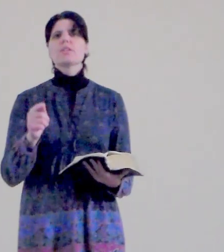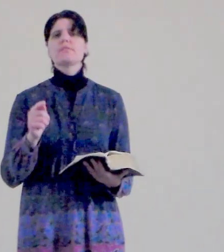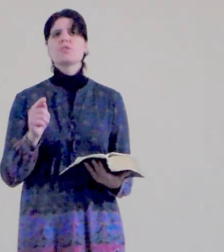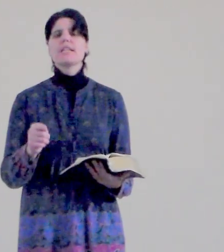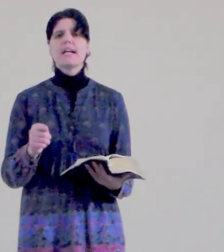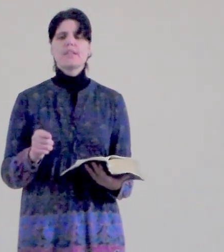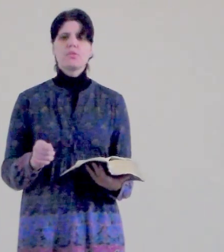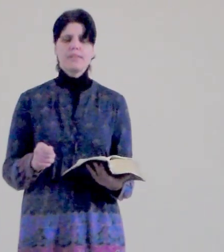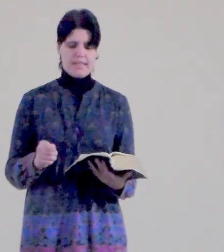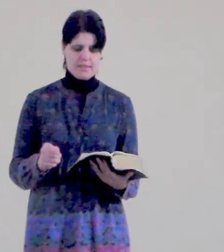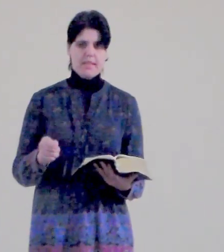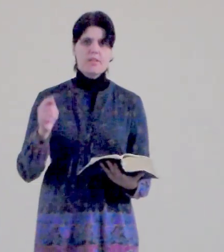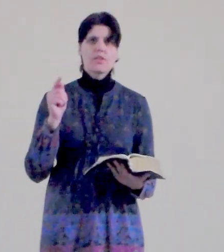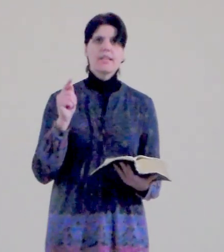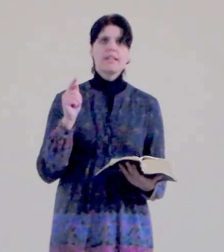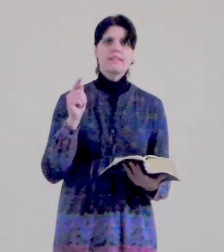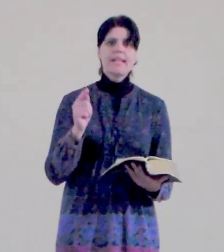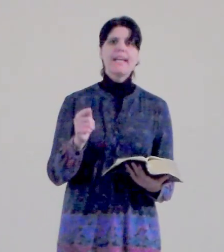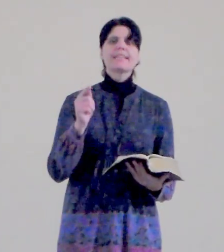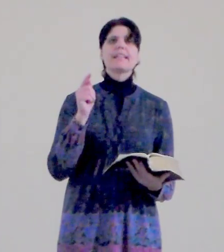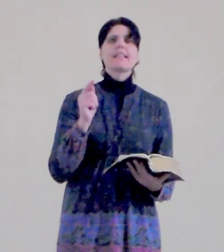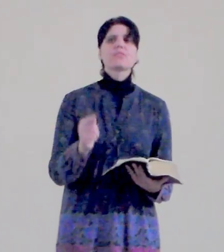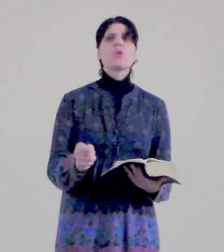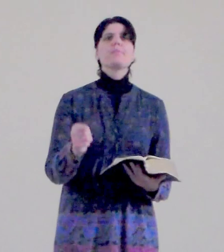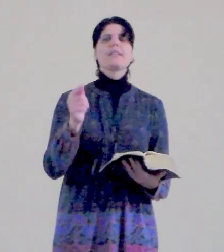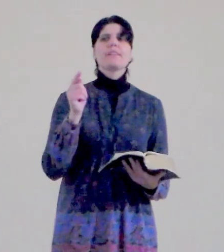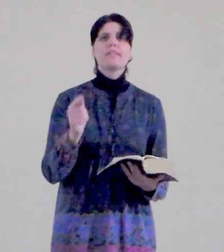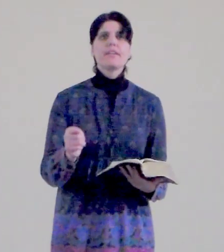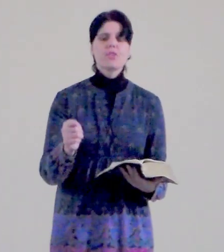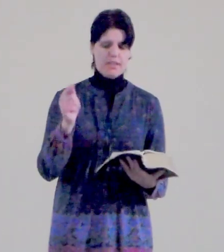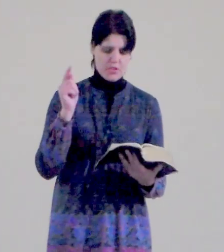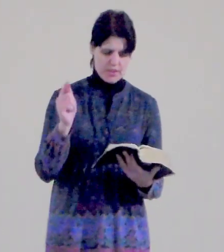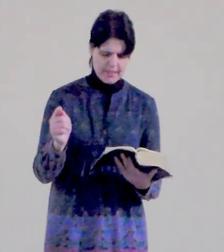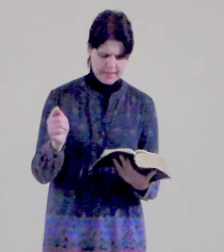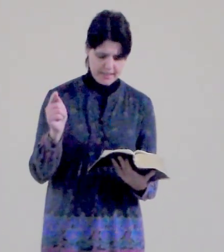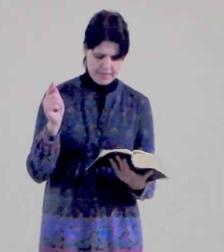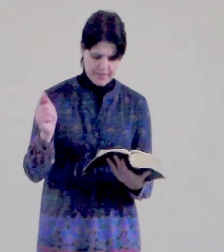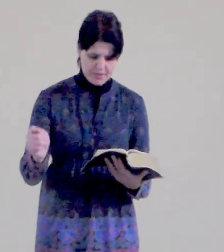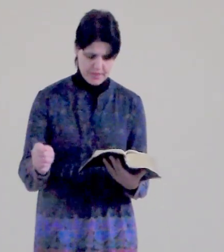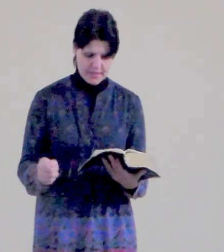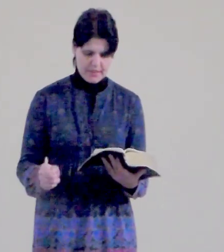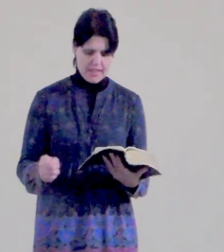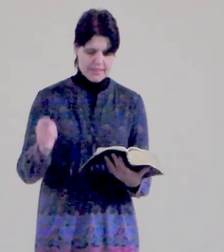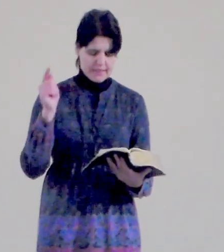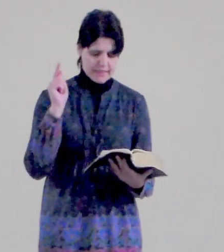slovo říká jednu věc, že ten, který je v tobě, je větší než ten, který je ve světě. Ty jsi